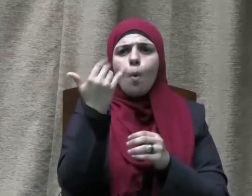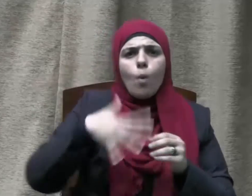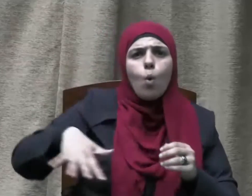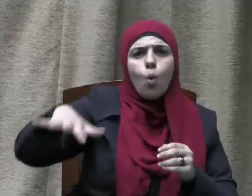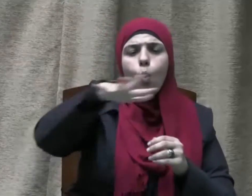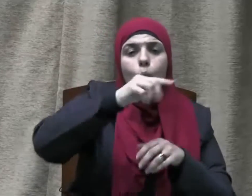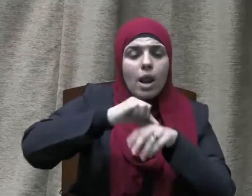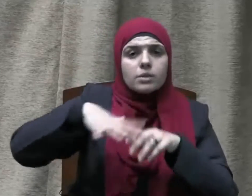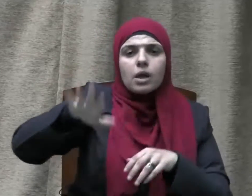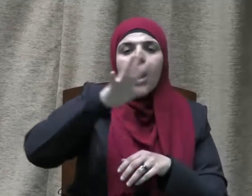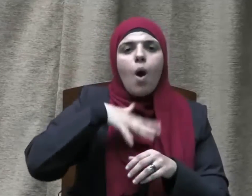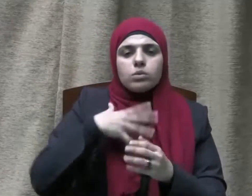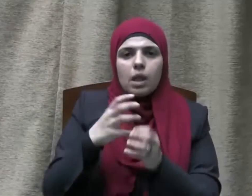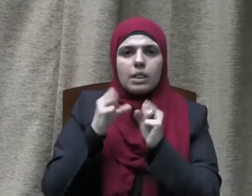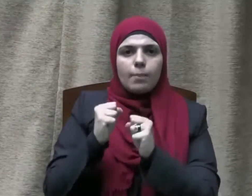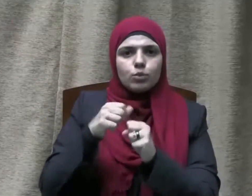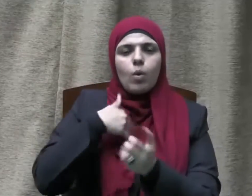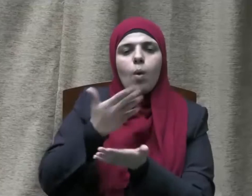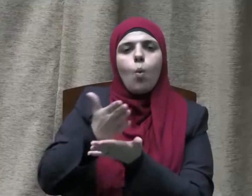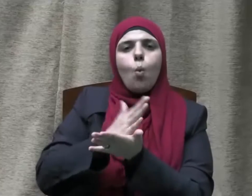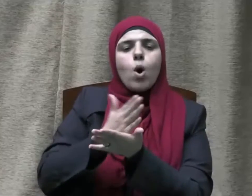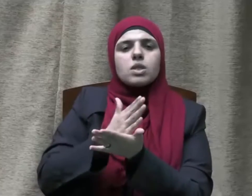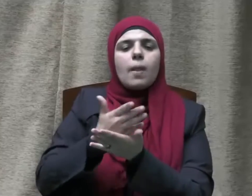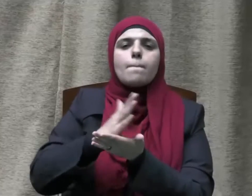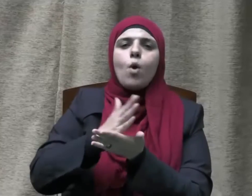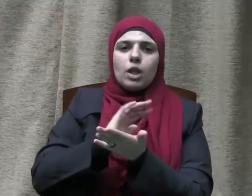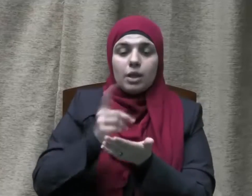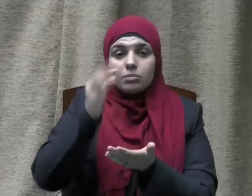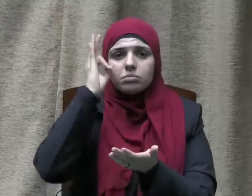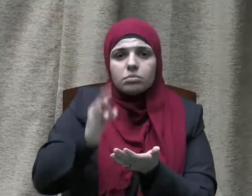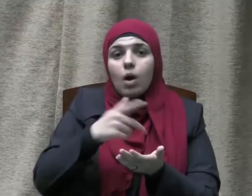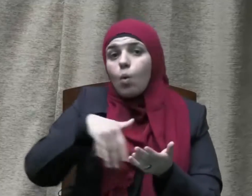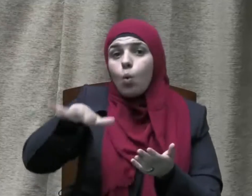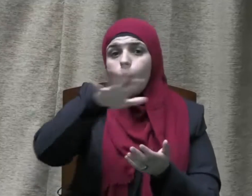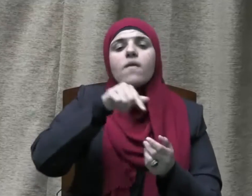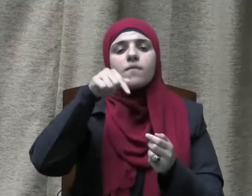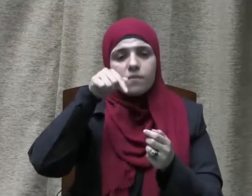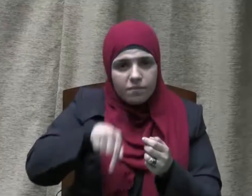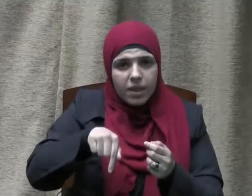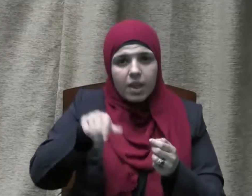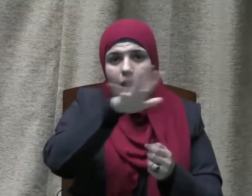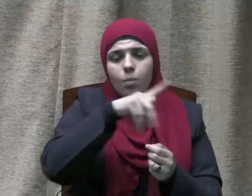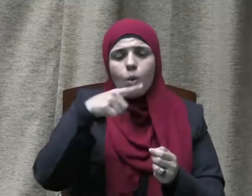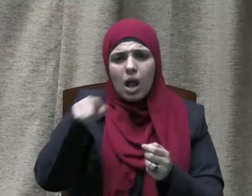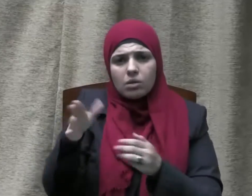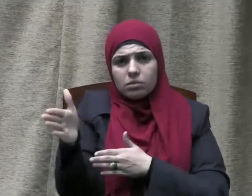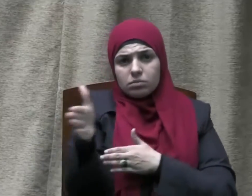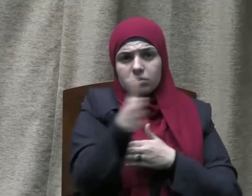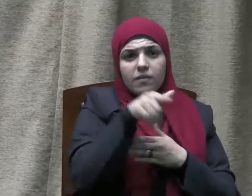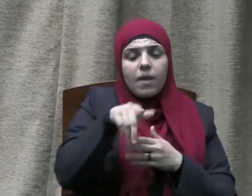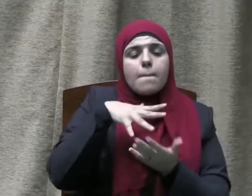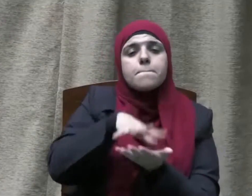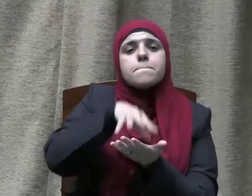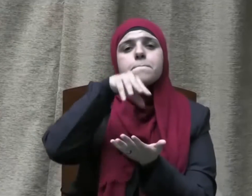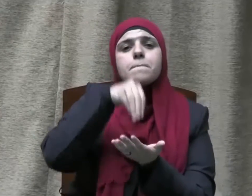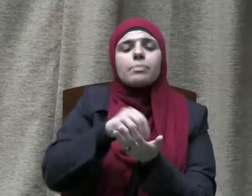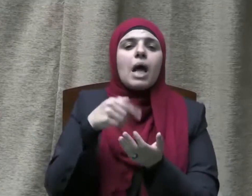بالمنهج الوسطي المعتدل فلقد أصل هذا الحدث العظيم مبدأ وسطية هذه